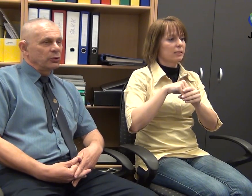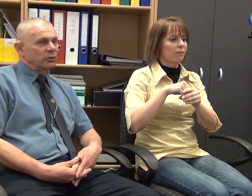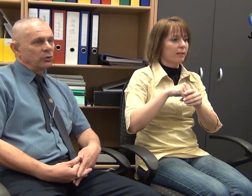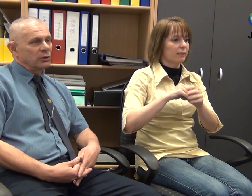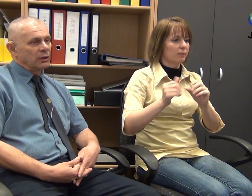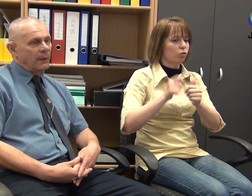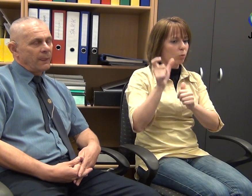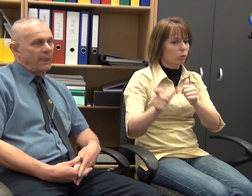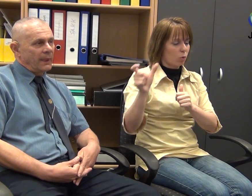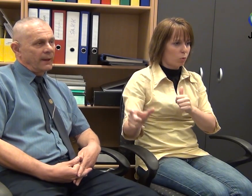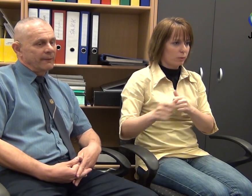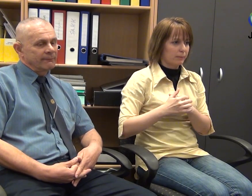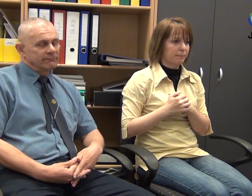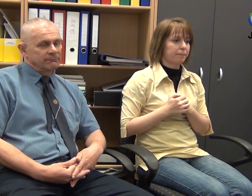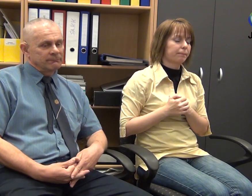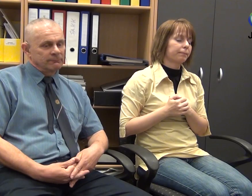sporttorok.